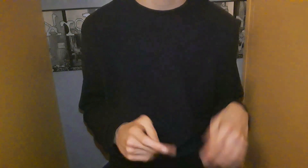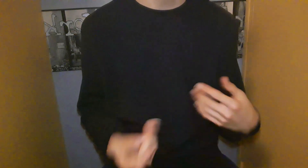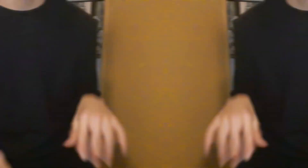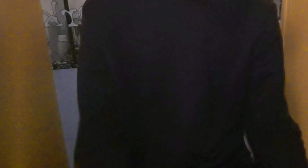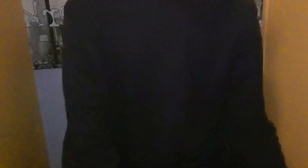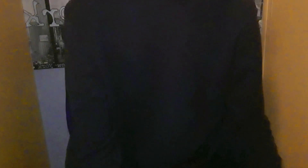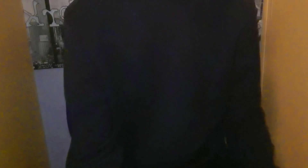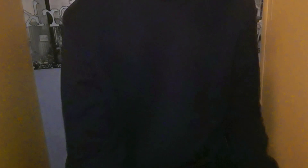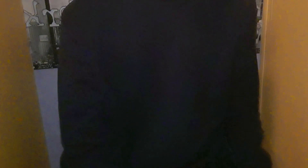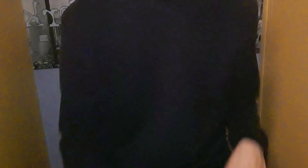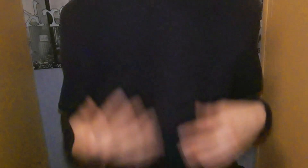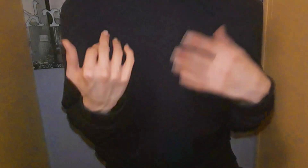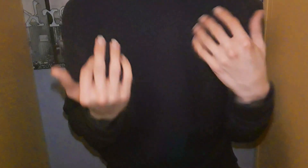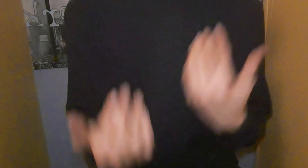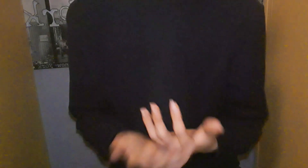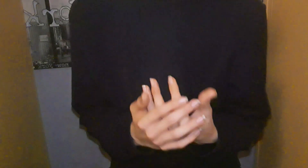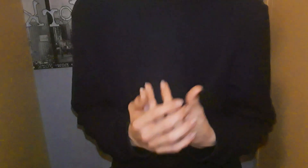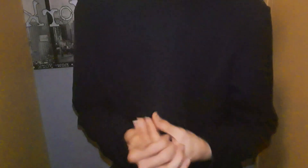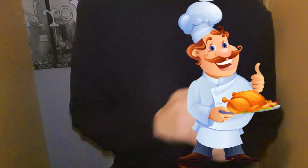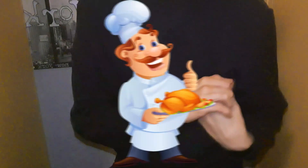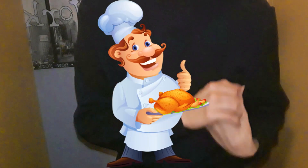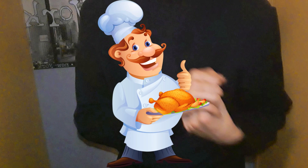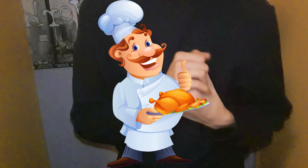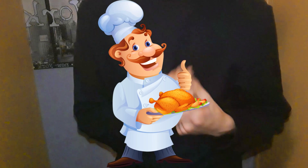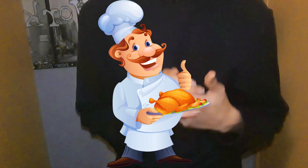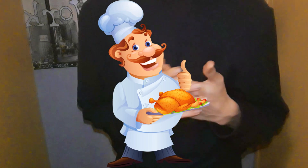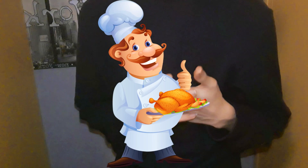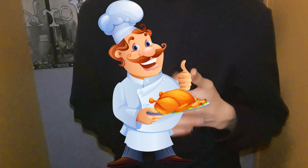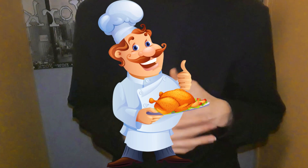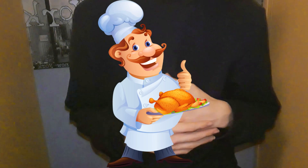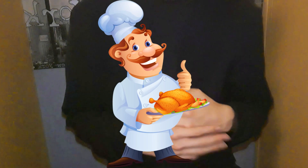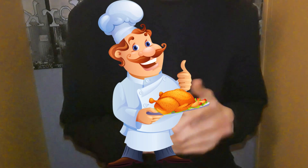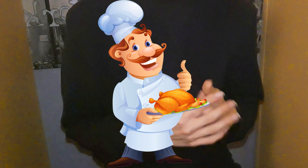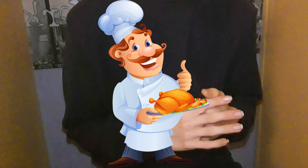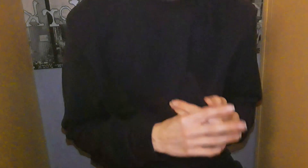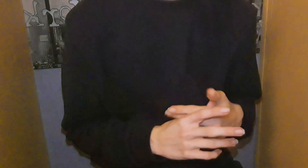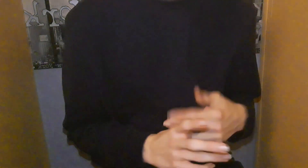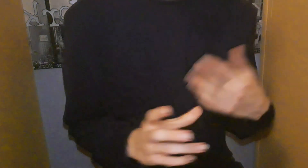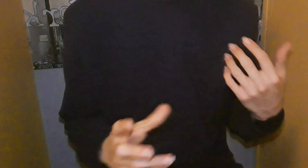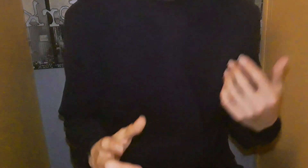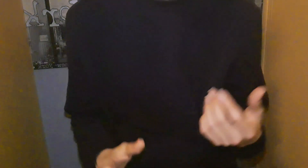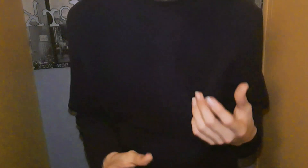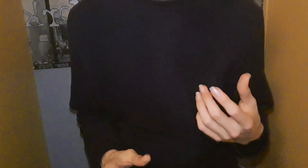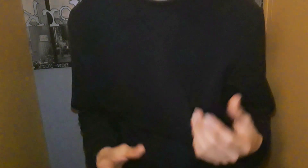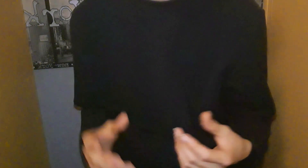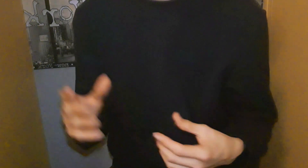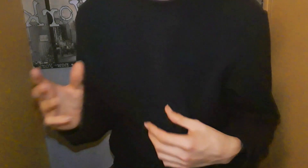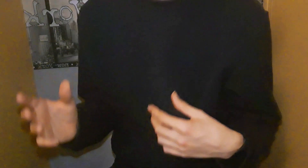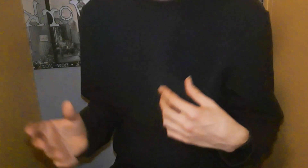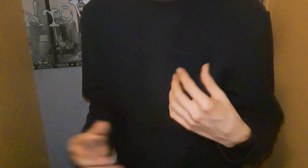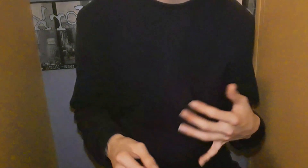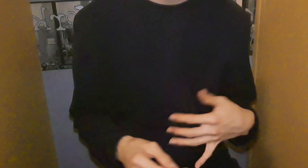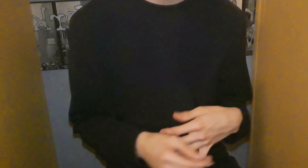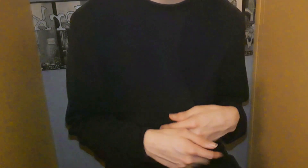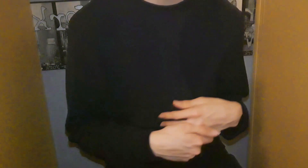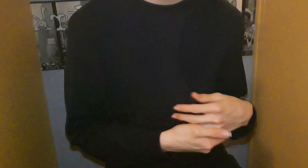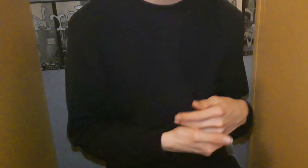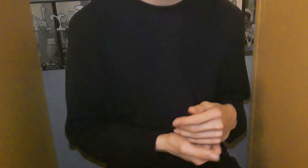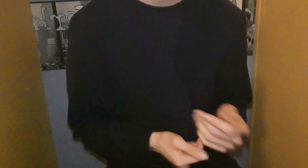cool Petite cinquième chose que j'aime C'est cuisiner Alors ça, ça dépend de quoi En fait, par exemple J'aime bien faire des gâteaux Cuisiner Bon, ça s'étend un peu